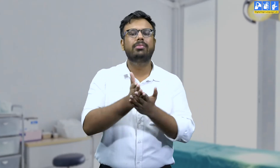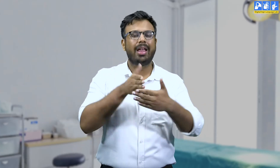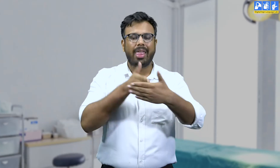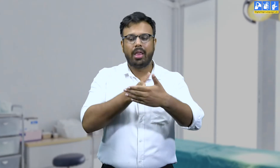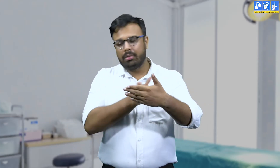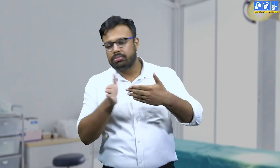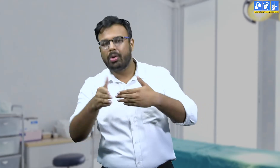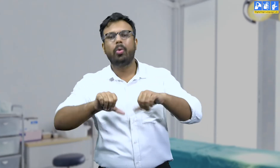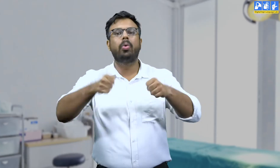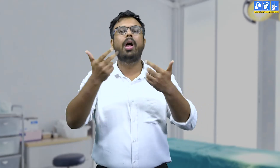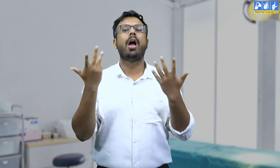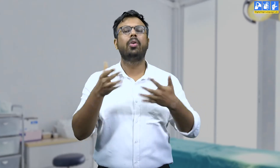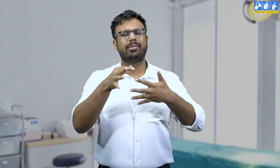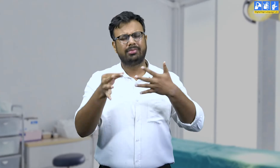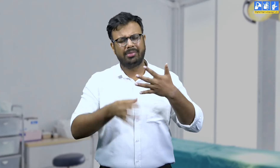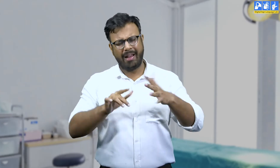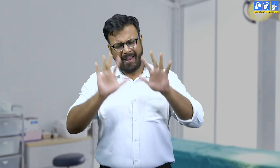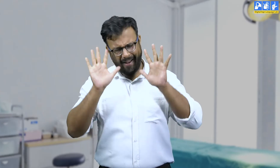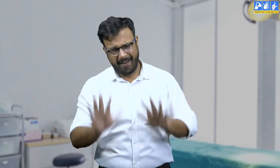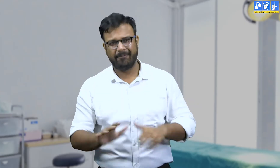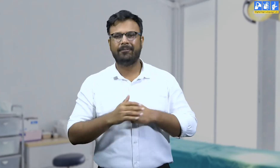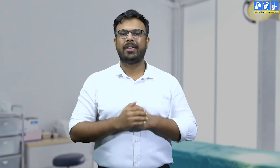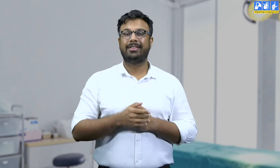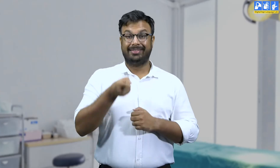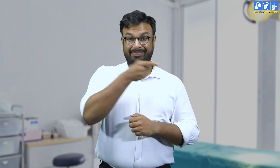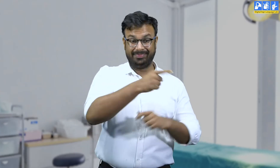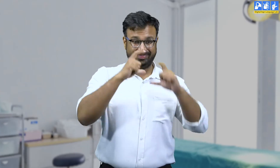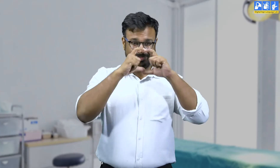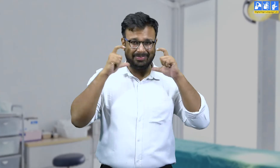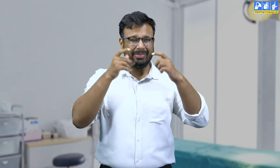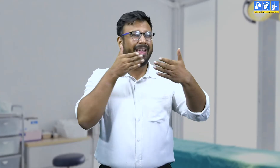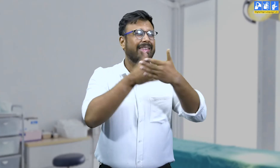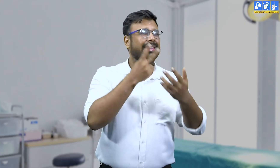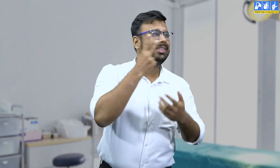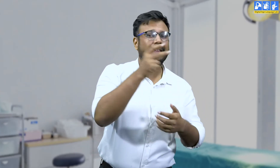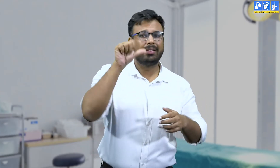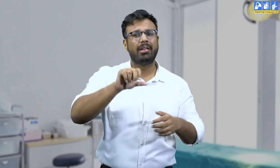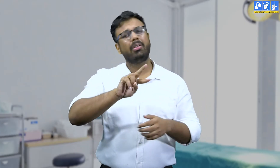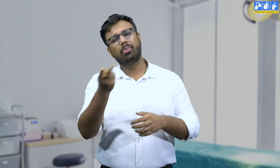हम इसे कैसे सुलजा सकते हैं इसके भी बहुत सारे तरीके हैं